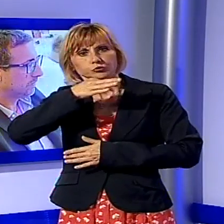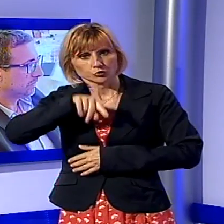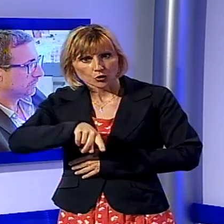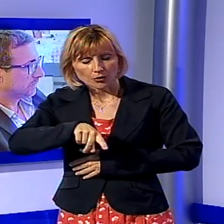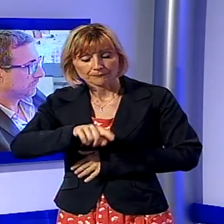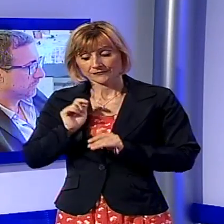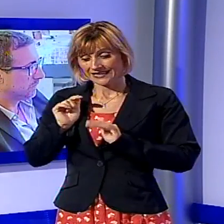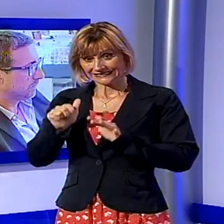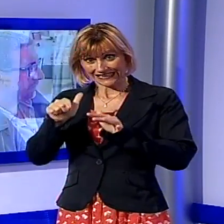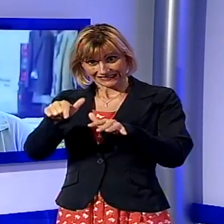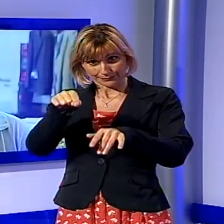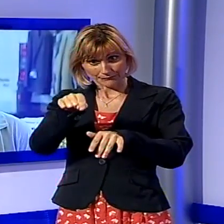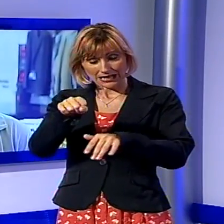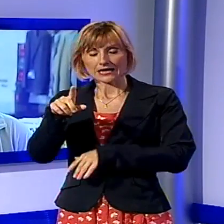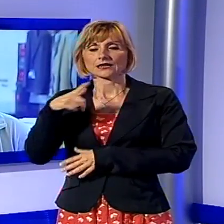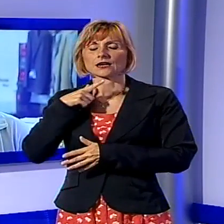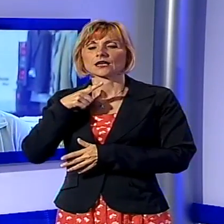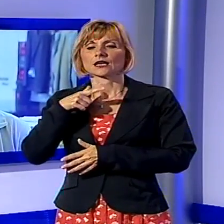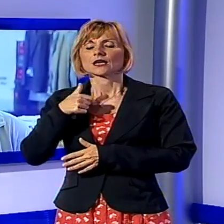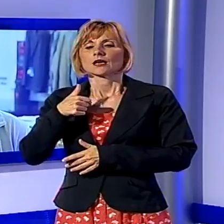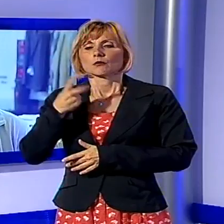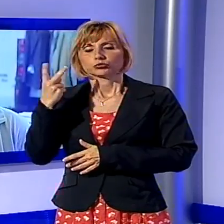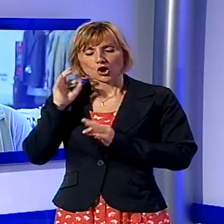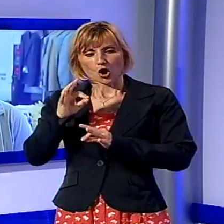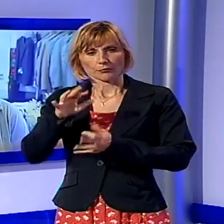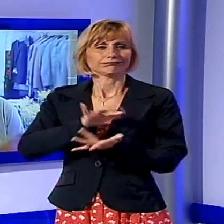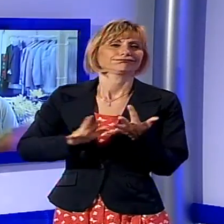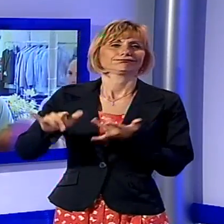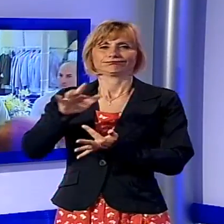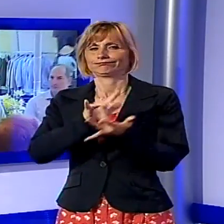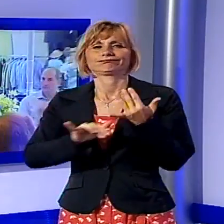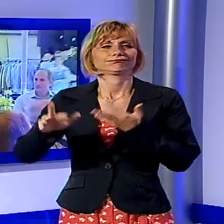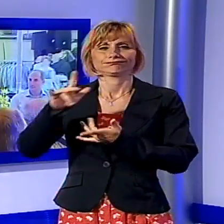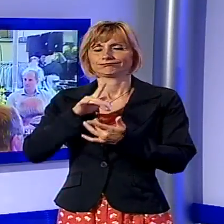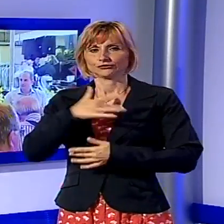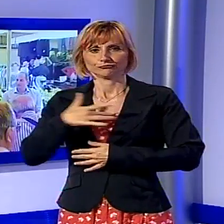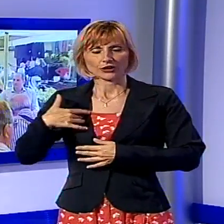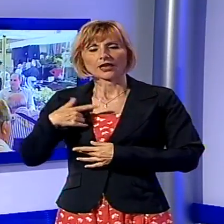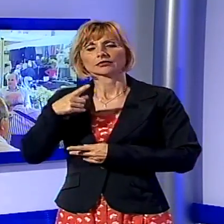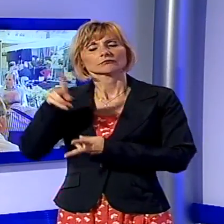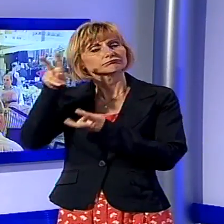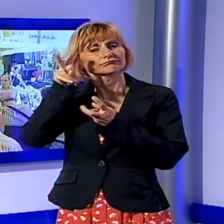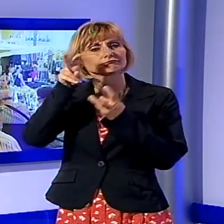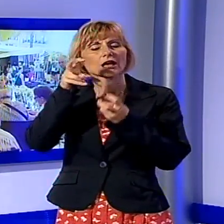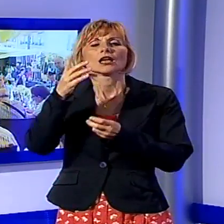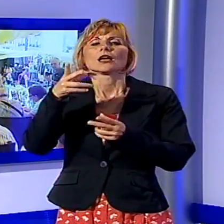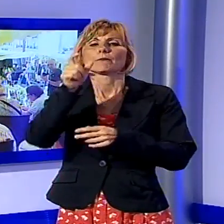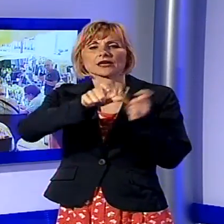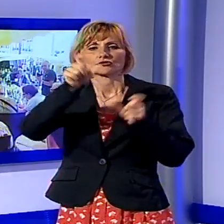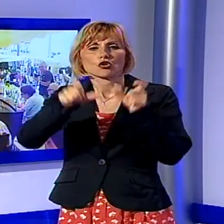settimane, dalla prima elezione, è stato fra la gente e ha capito che i viaregidi vogliono un rinnovamento e lui si definisce